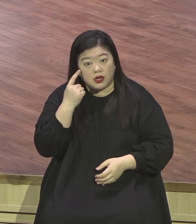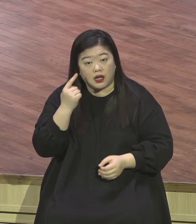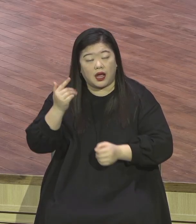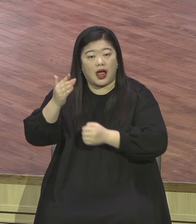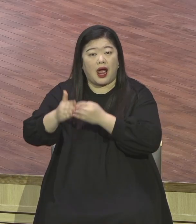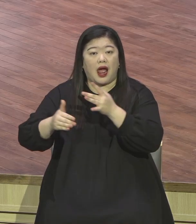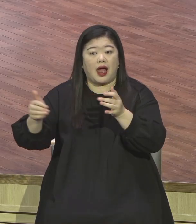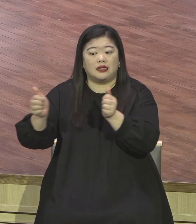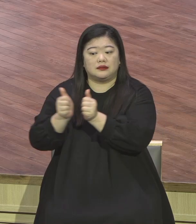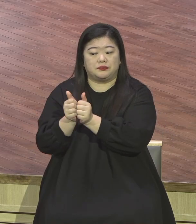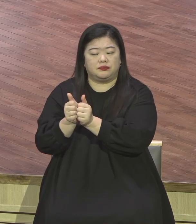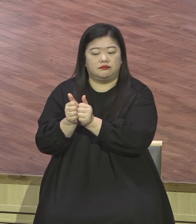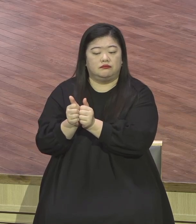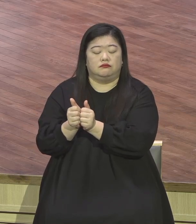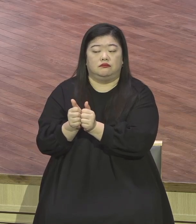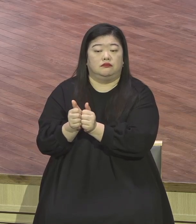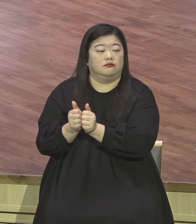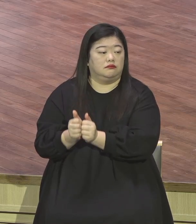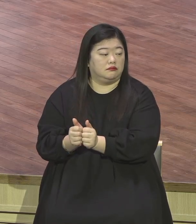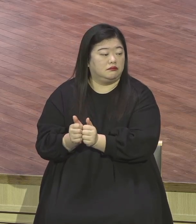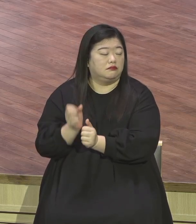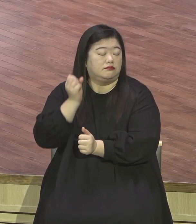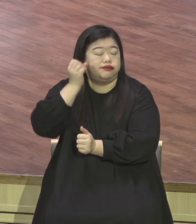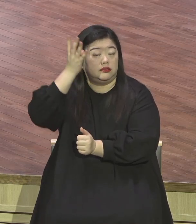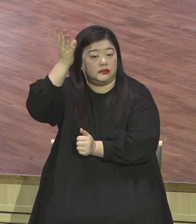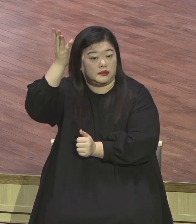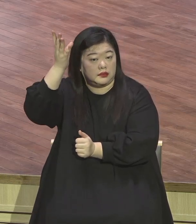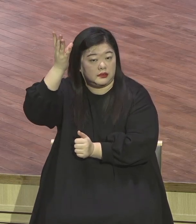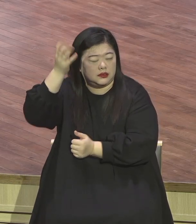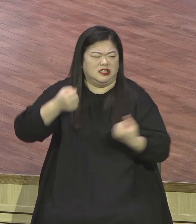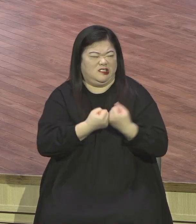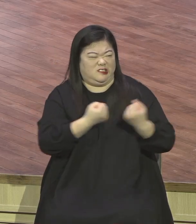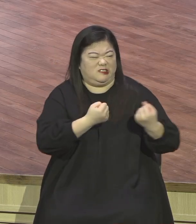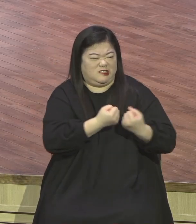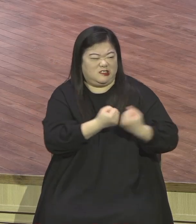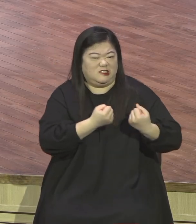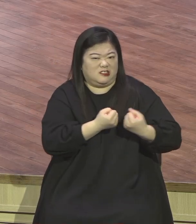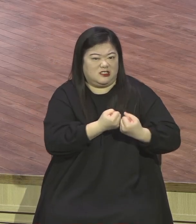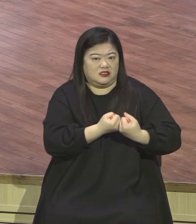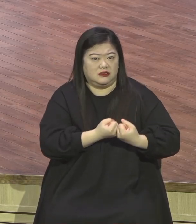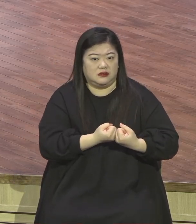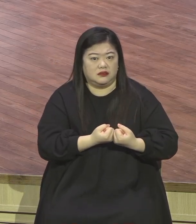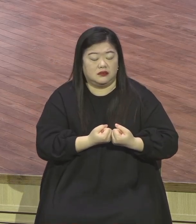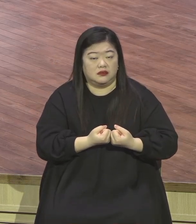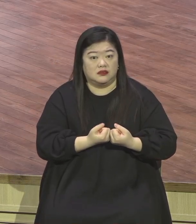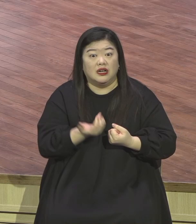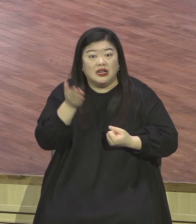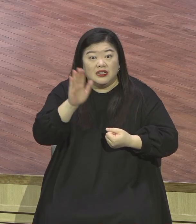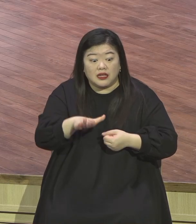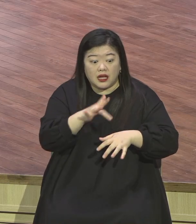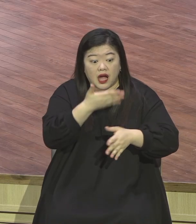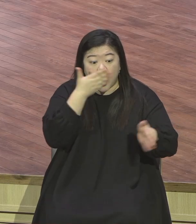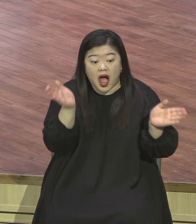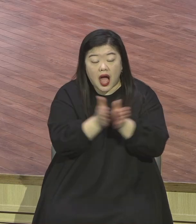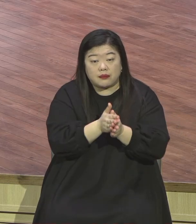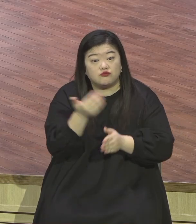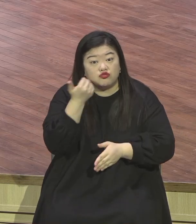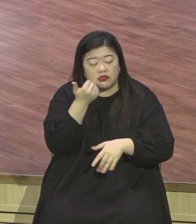잊어버리게 만들 순간적으로 잊어버리게 만들 정신 차리면 또 깨닫지 또 회개하지 근데 그걸 실패하게 만들어 후회하게 만들어